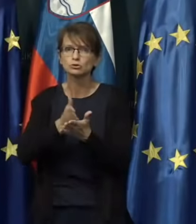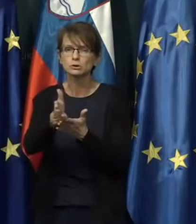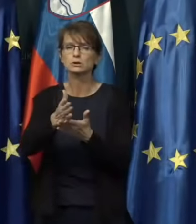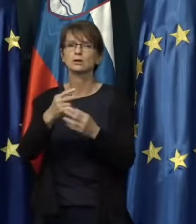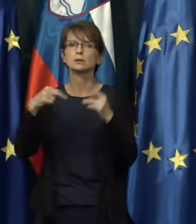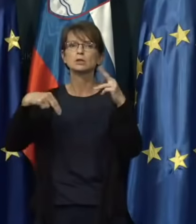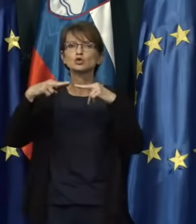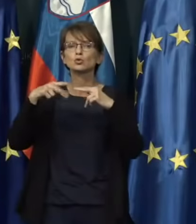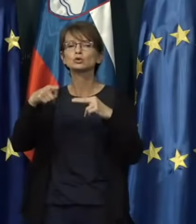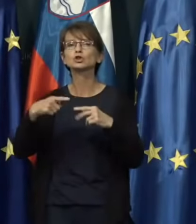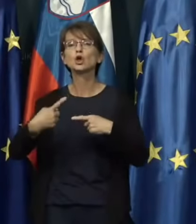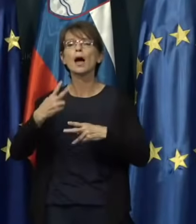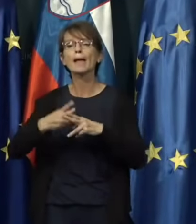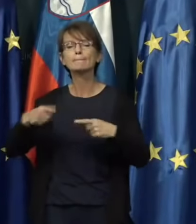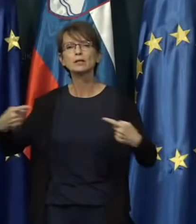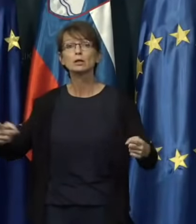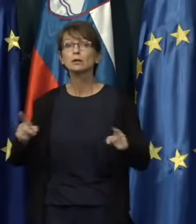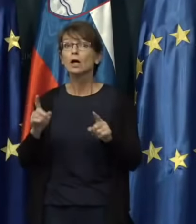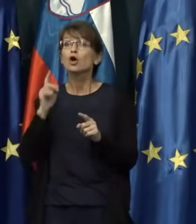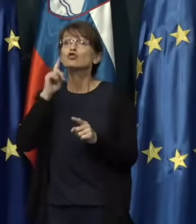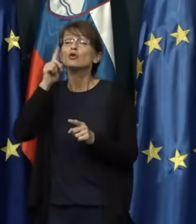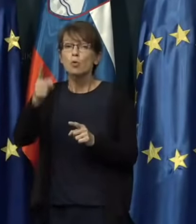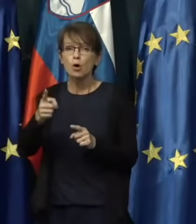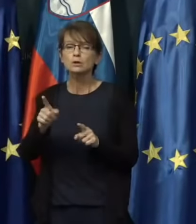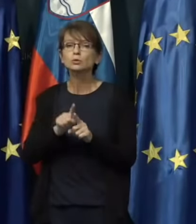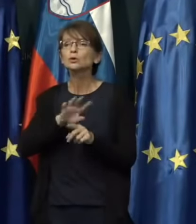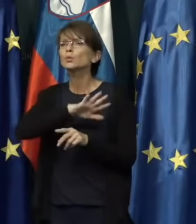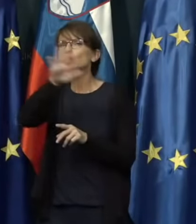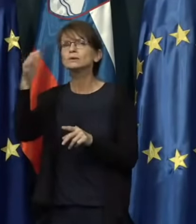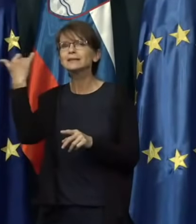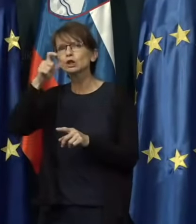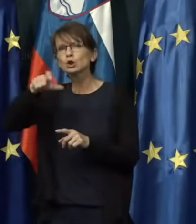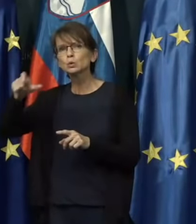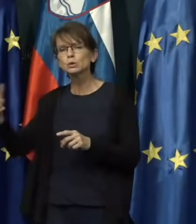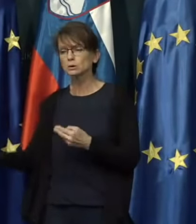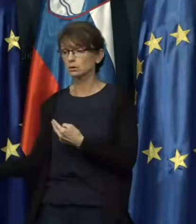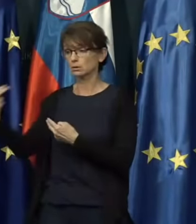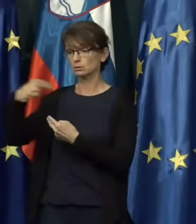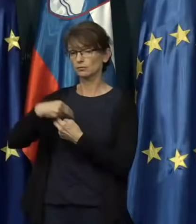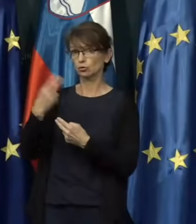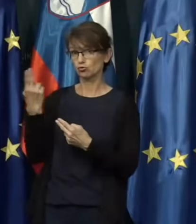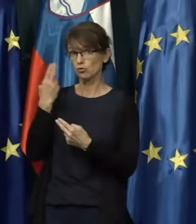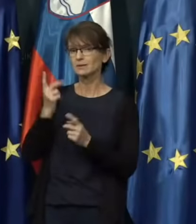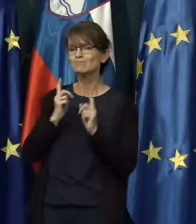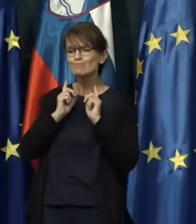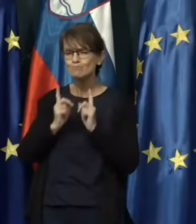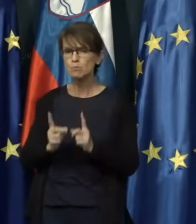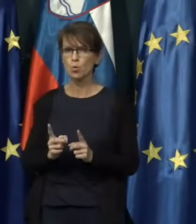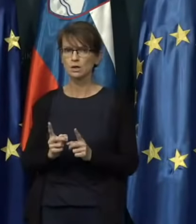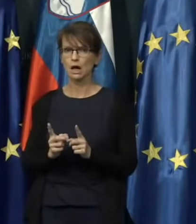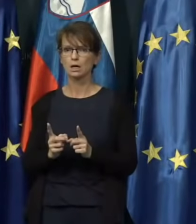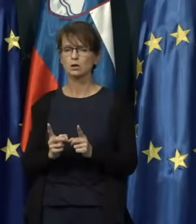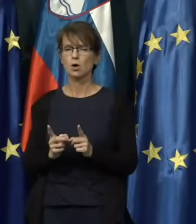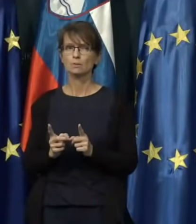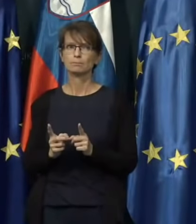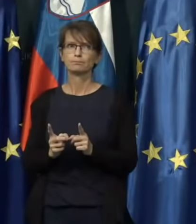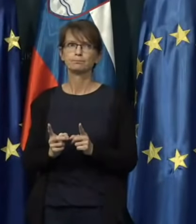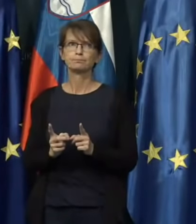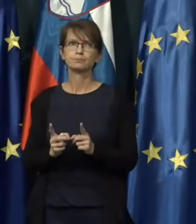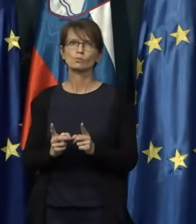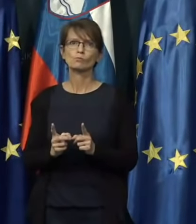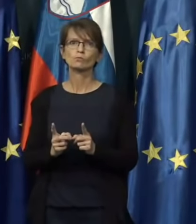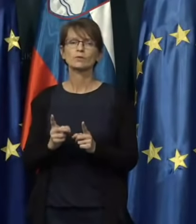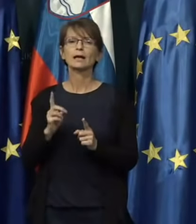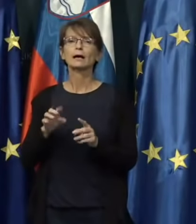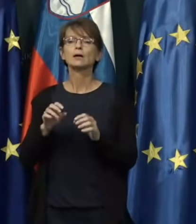če bodo vedeli, da tudi vsi tujci, ki vstopajo na Zemlje Republike Slovenije, morajo, morajo, kako se reče, tudi